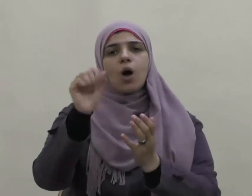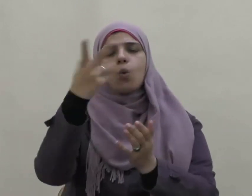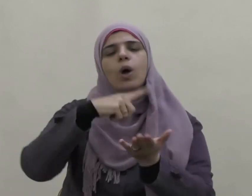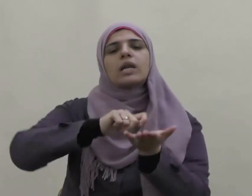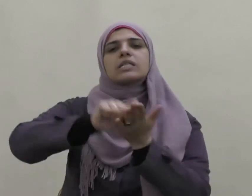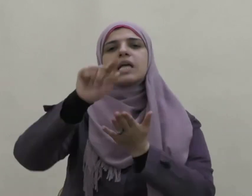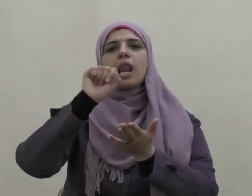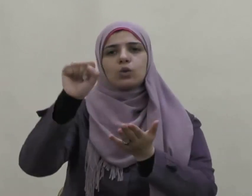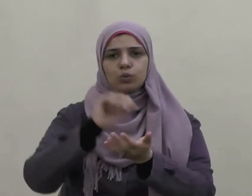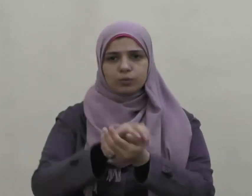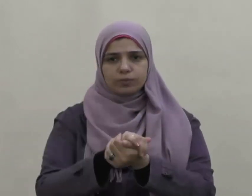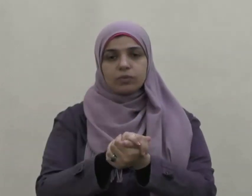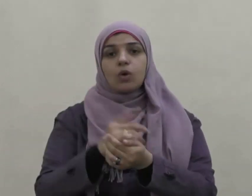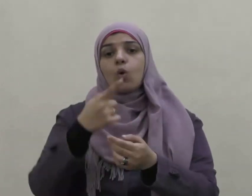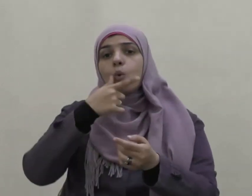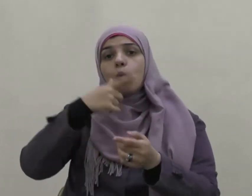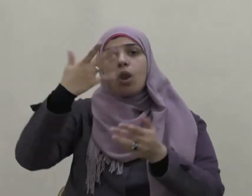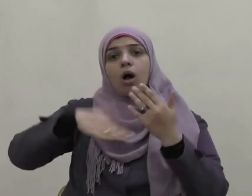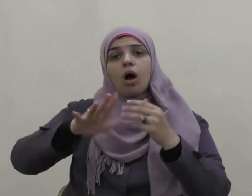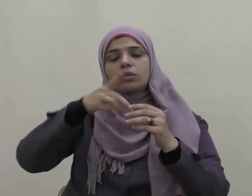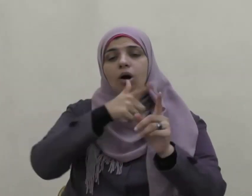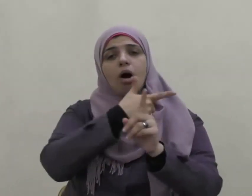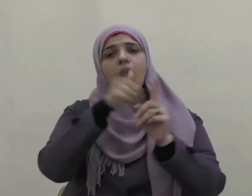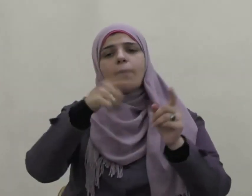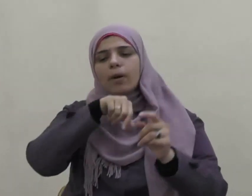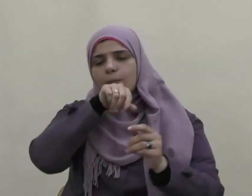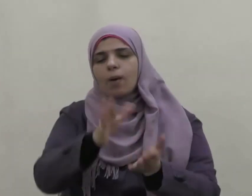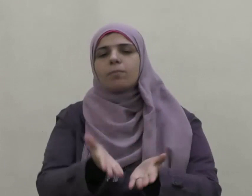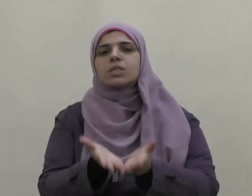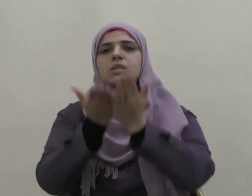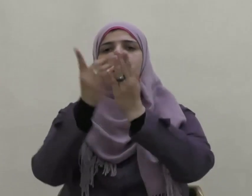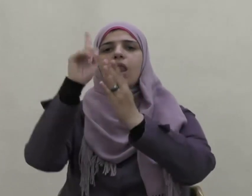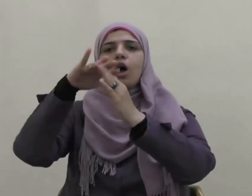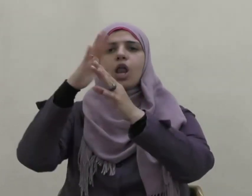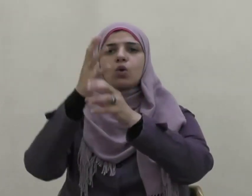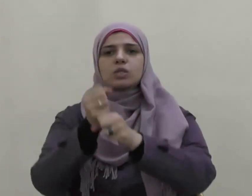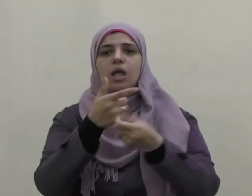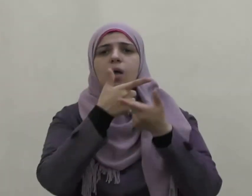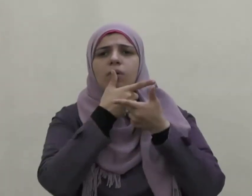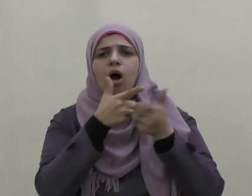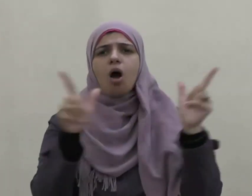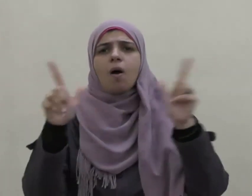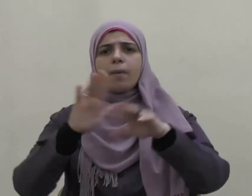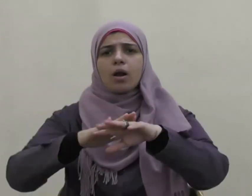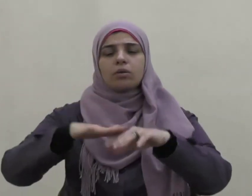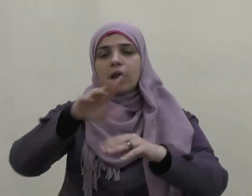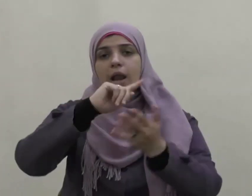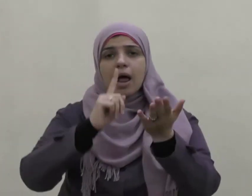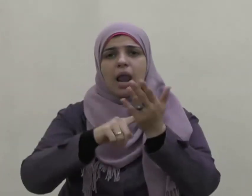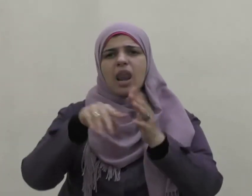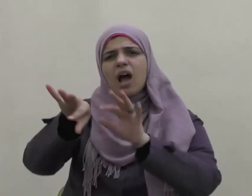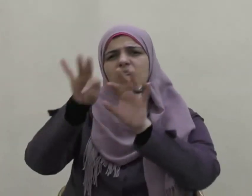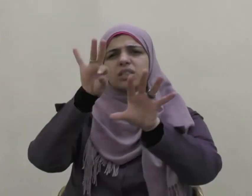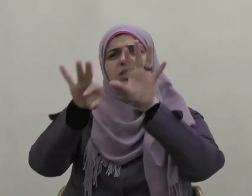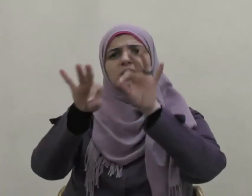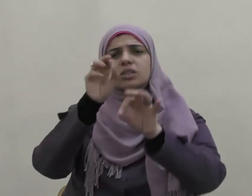ولقد أخبر النبي صلى الله عليه وسلم أن خيار هذه الأمة